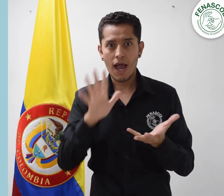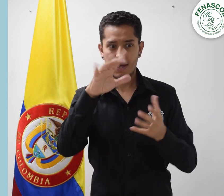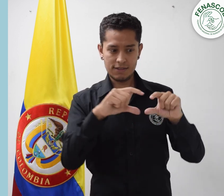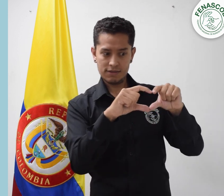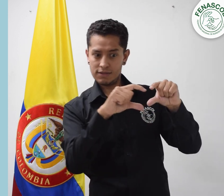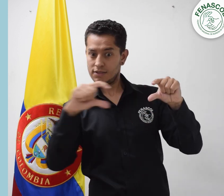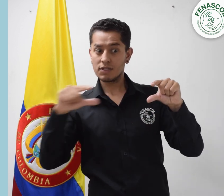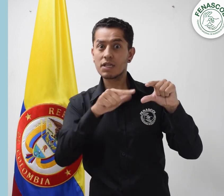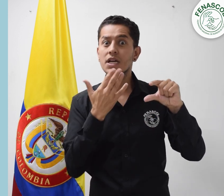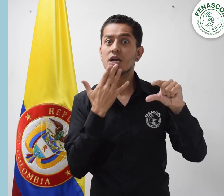responder la encuesta.